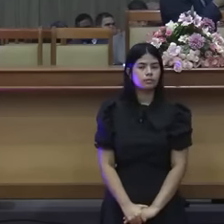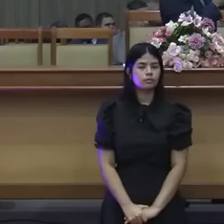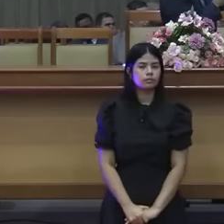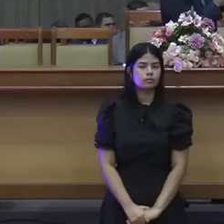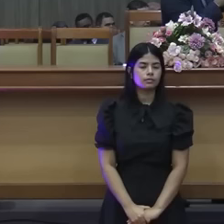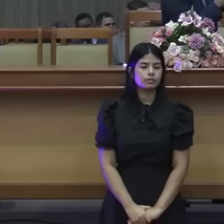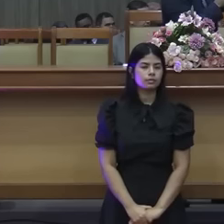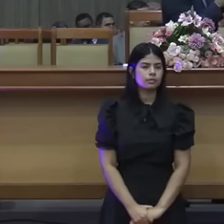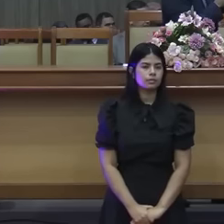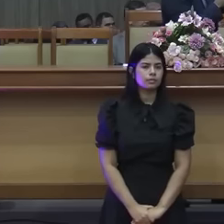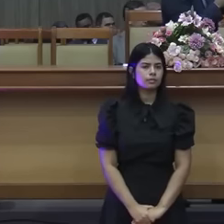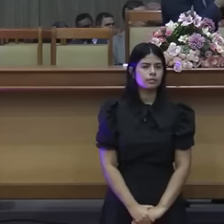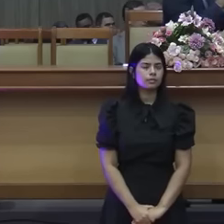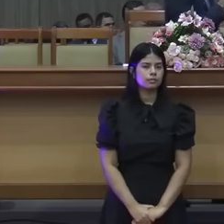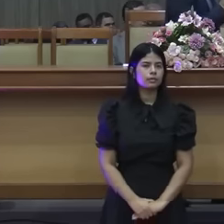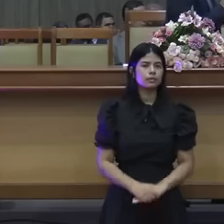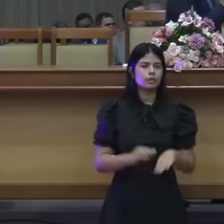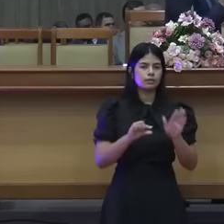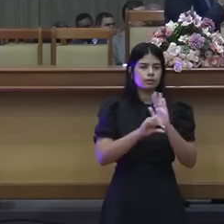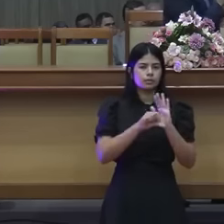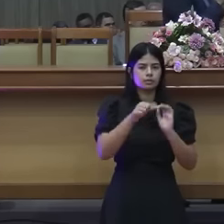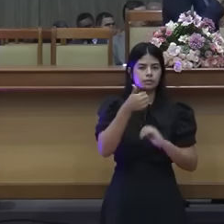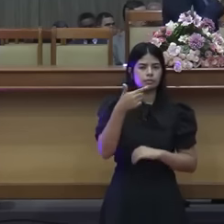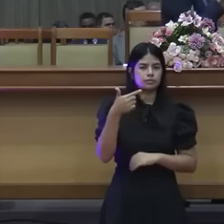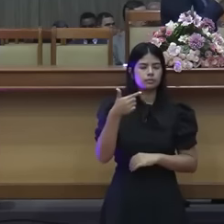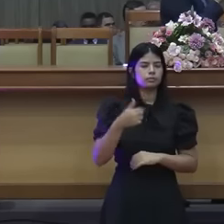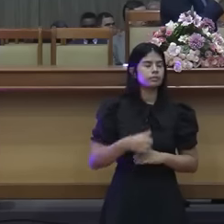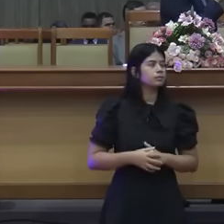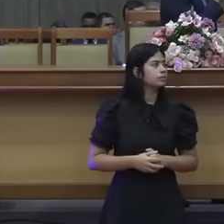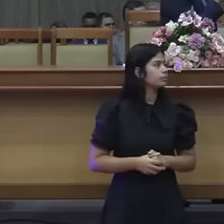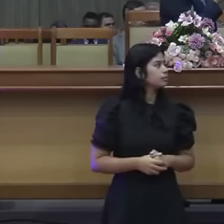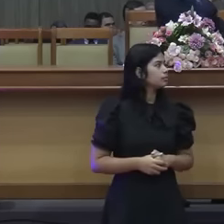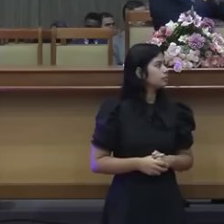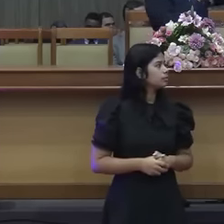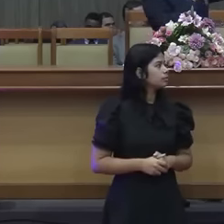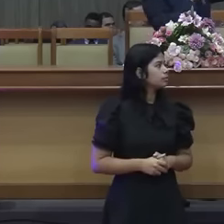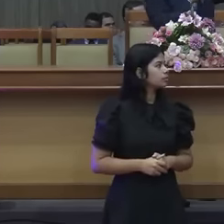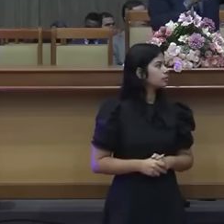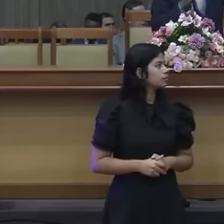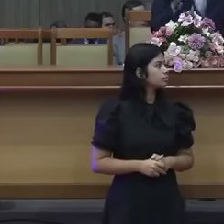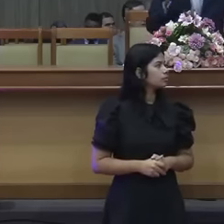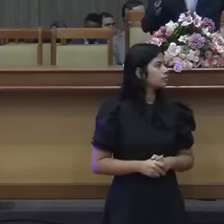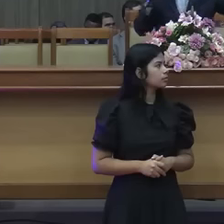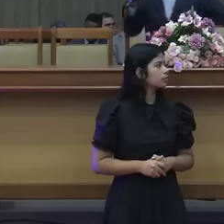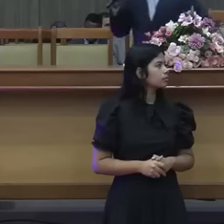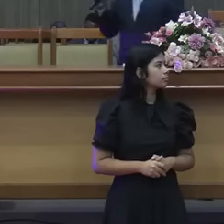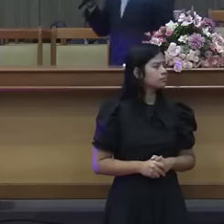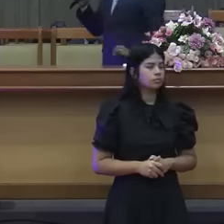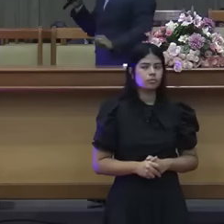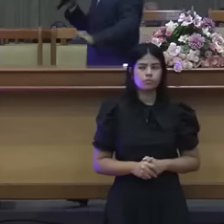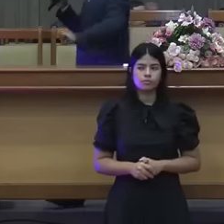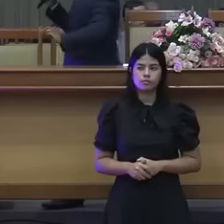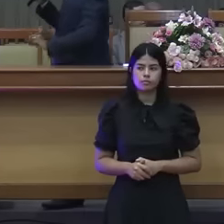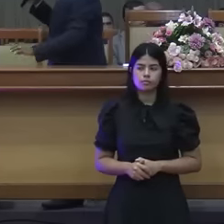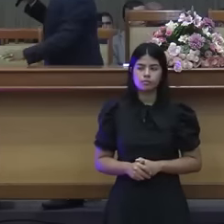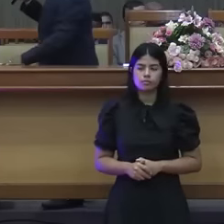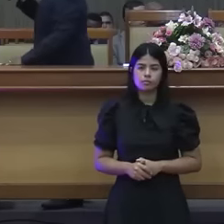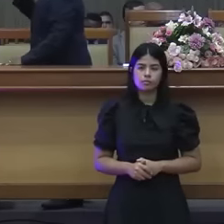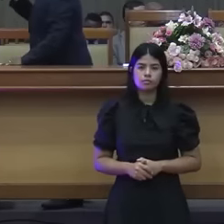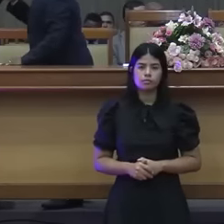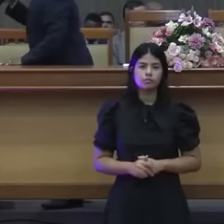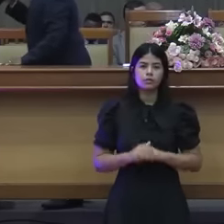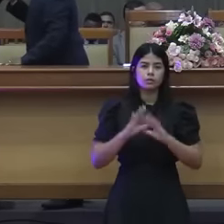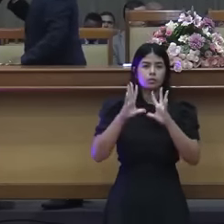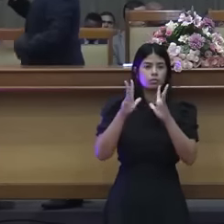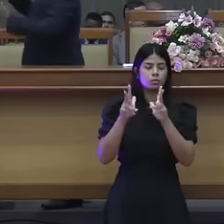é 6, bota o 12 para mim ver se é, é o 12, deixa eu ver aqui. É isso aqui. Aí tem gente que diz assim, todas as coisas me são,